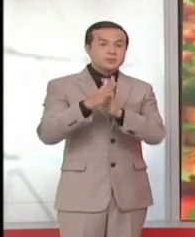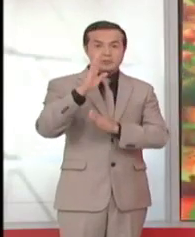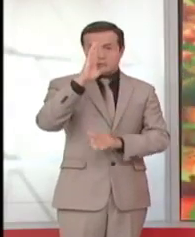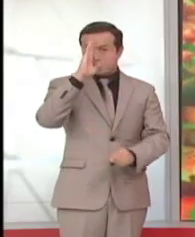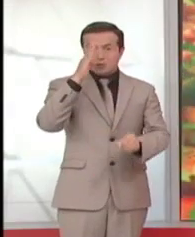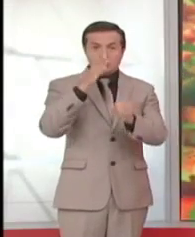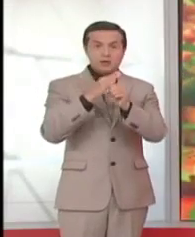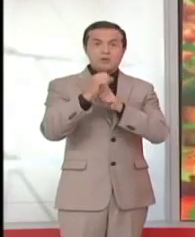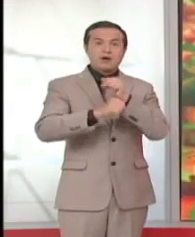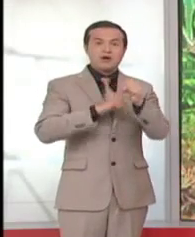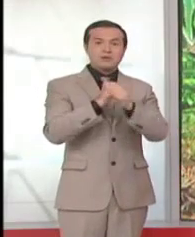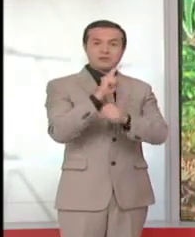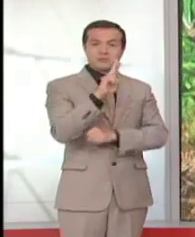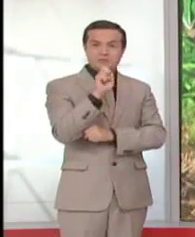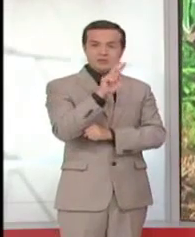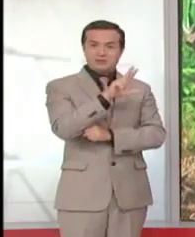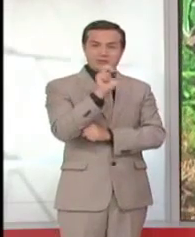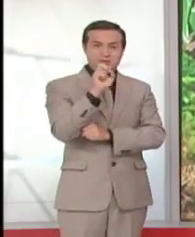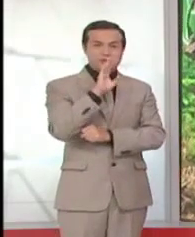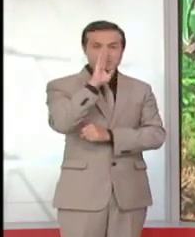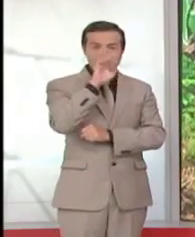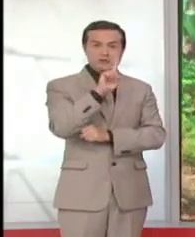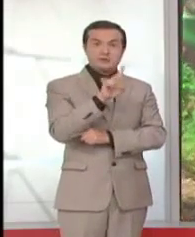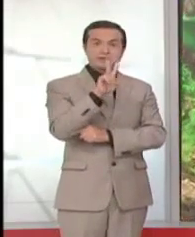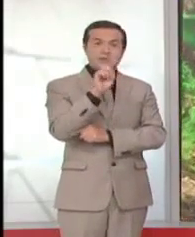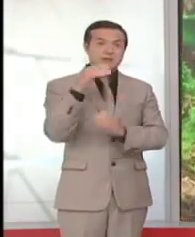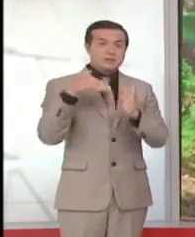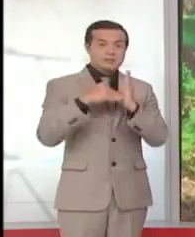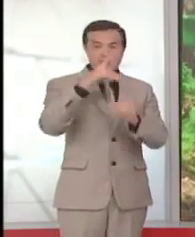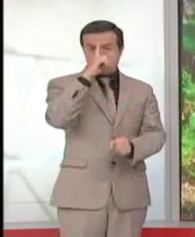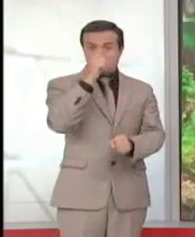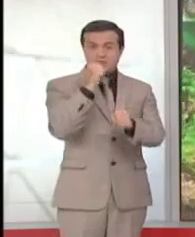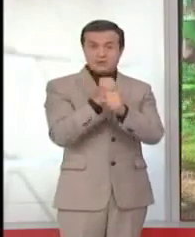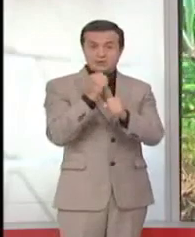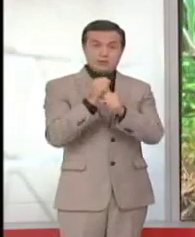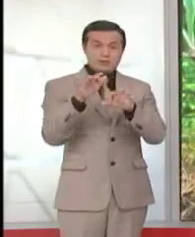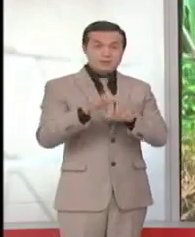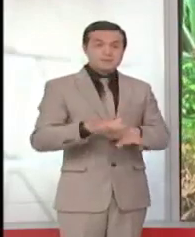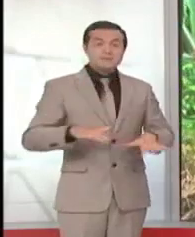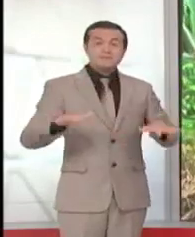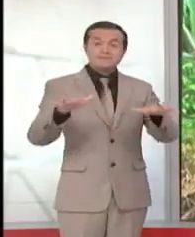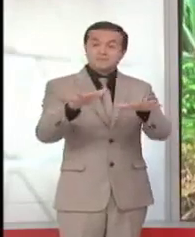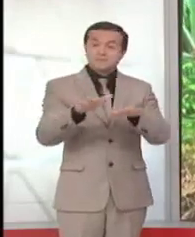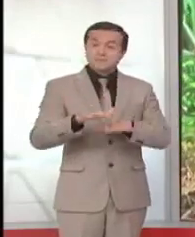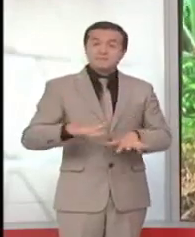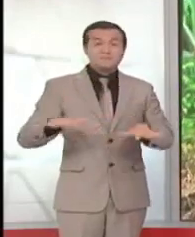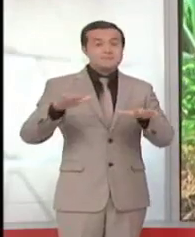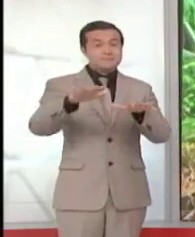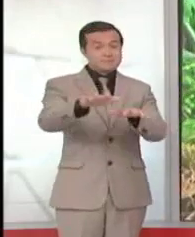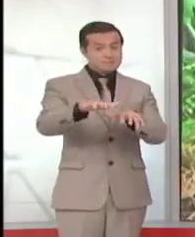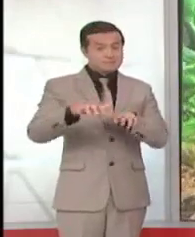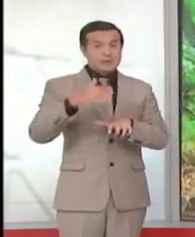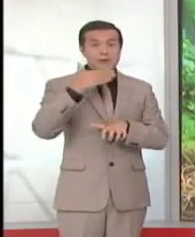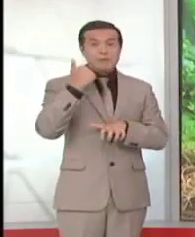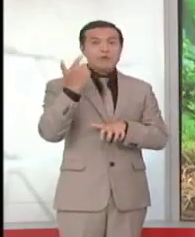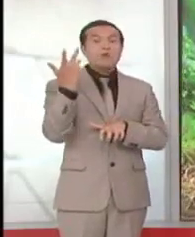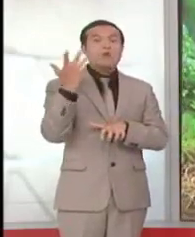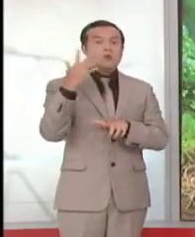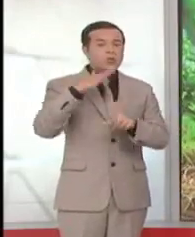2030. Mantener 120.000 empleos rurales amenazados en el sector agrícola, mejorar las condiciones de vida de